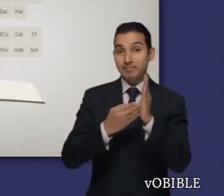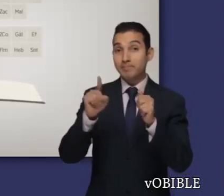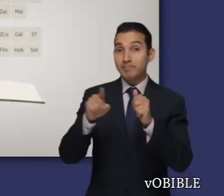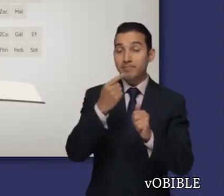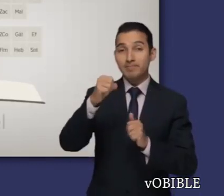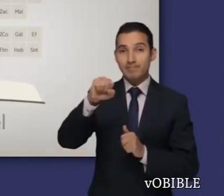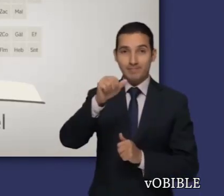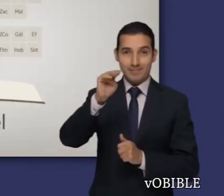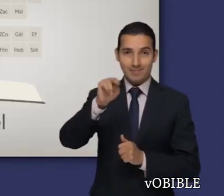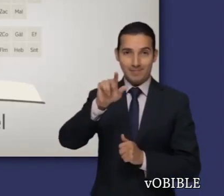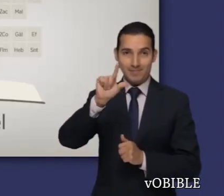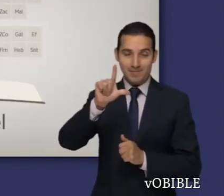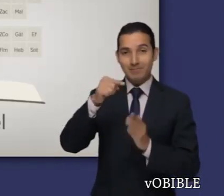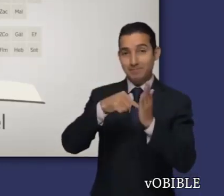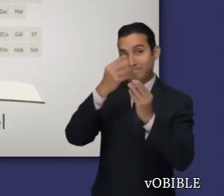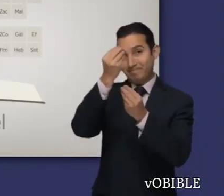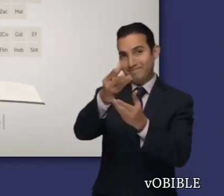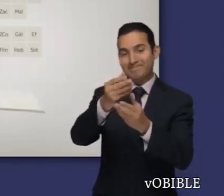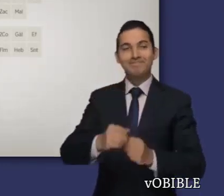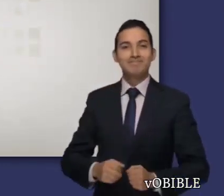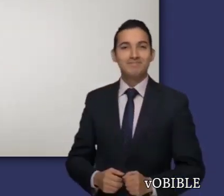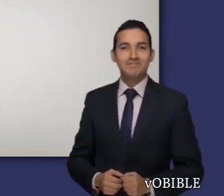Información sobre el primer libro de Samuel